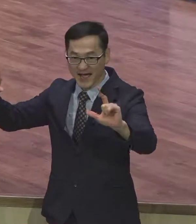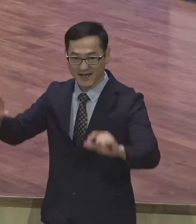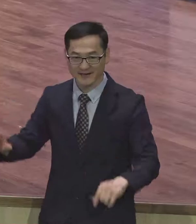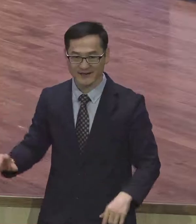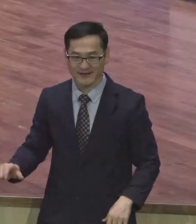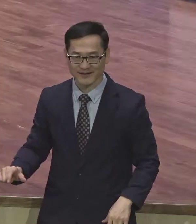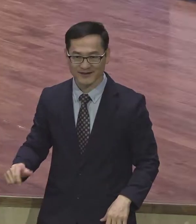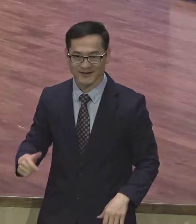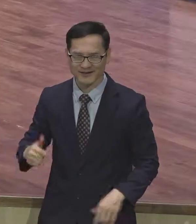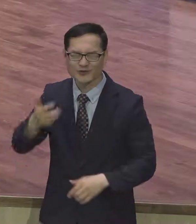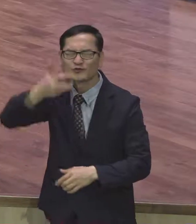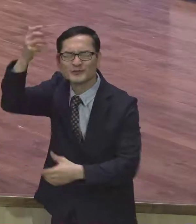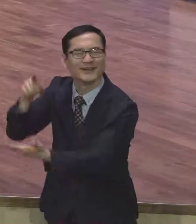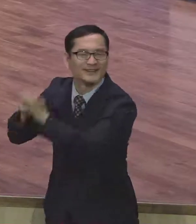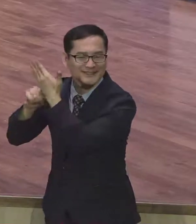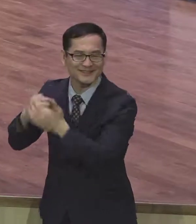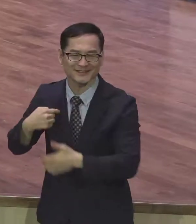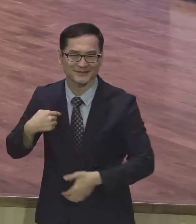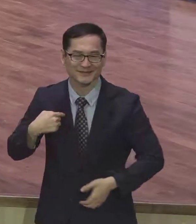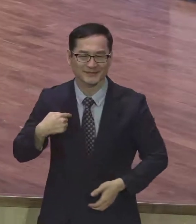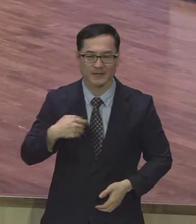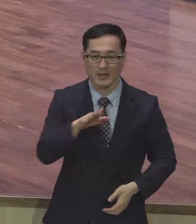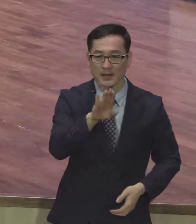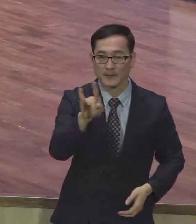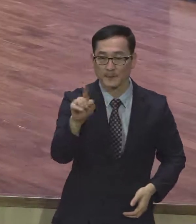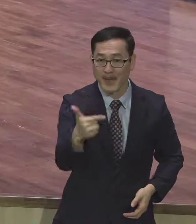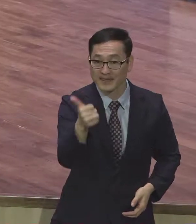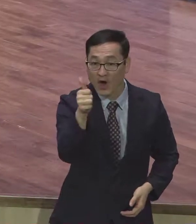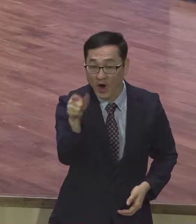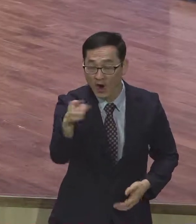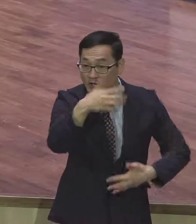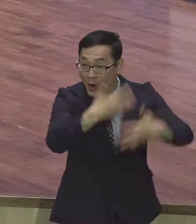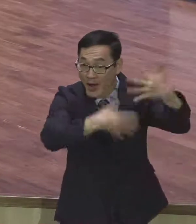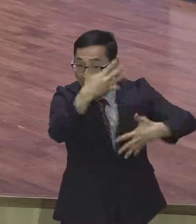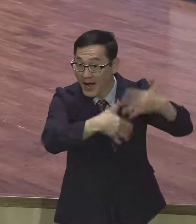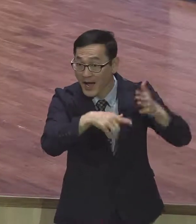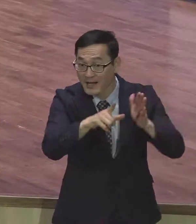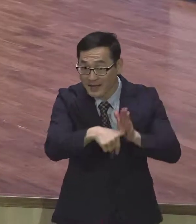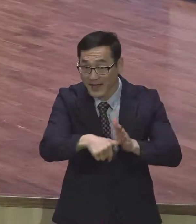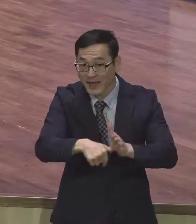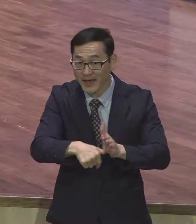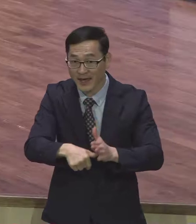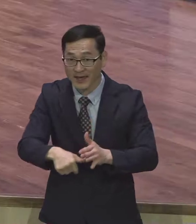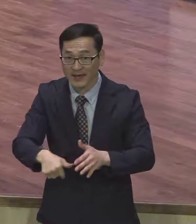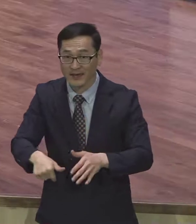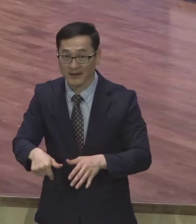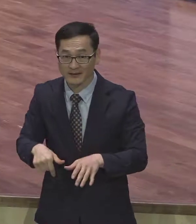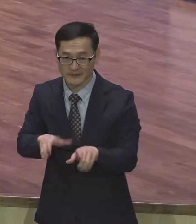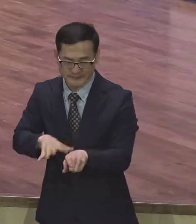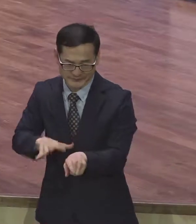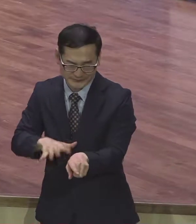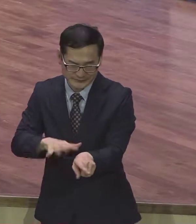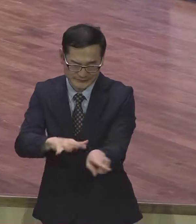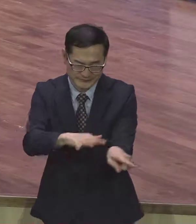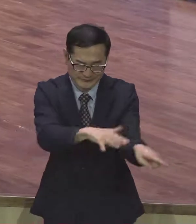베너라 엄청난 대작이잖아요. 그 베너라 영화에서 마지막 크레마크스에서 예수님이 바로 그리스도다.